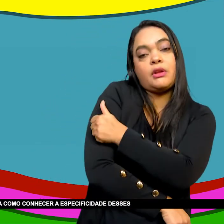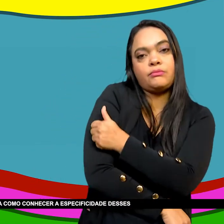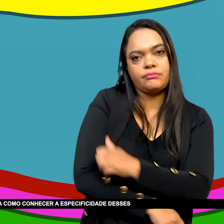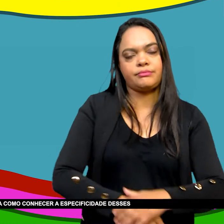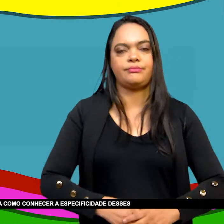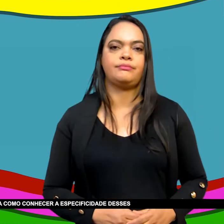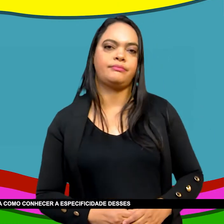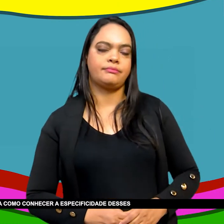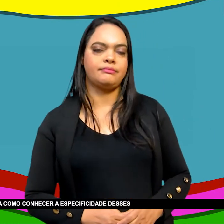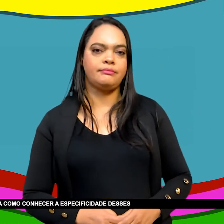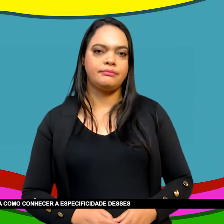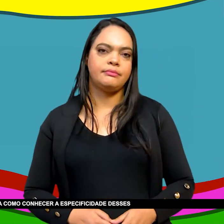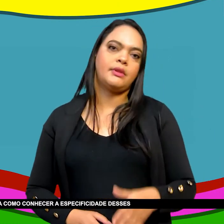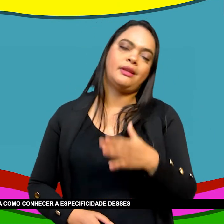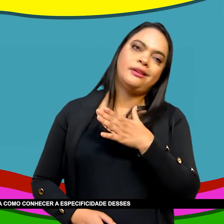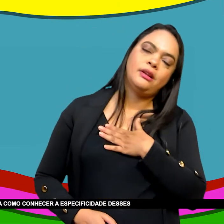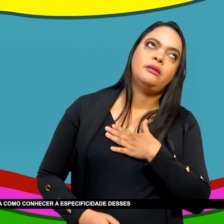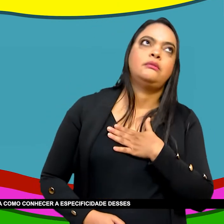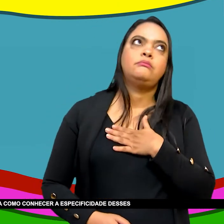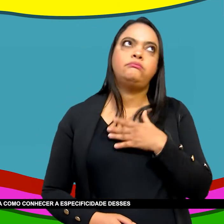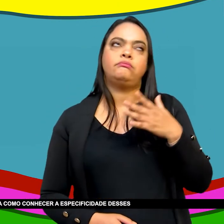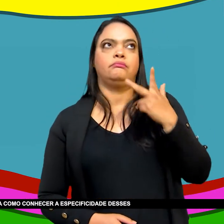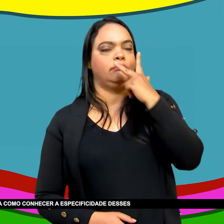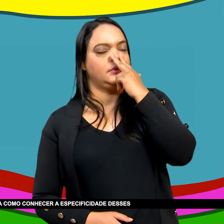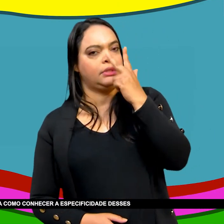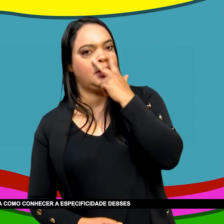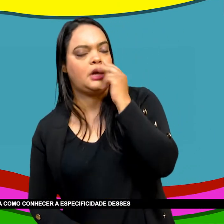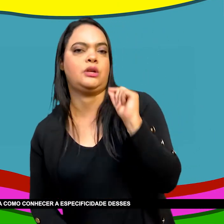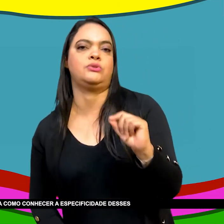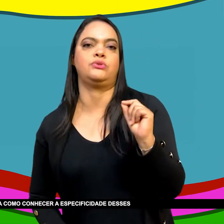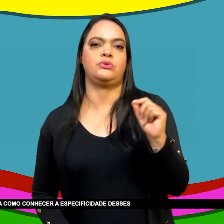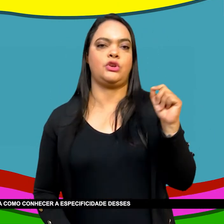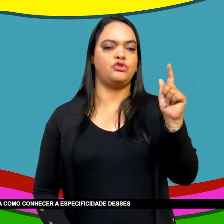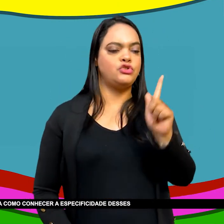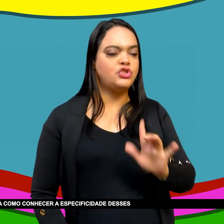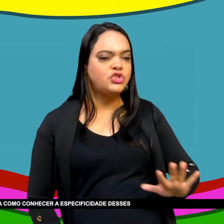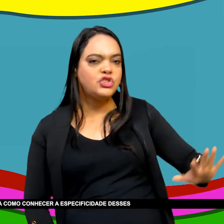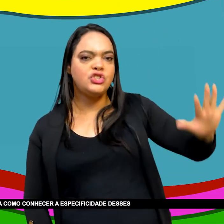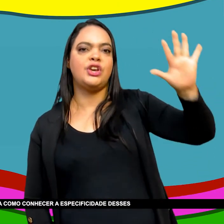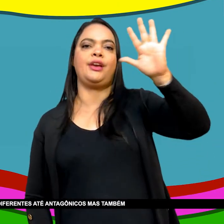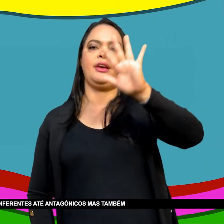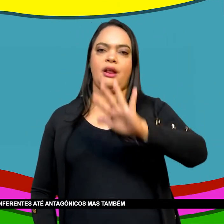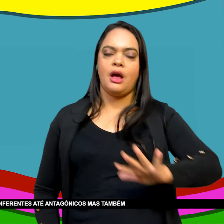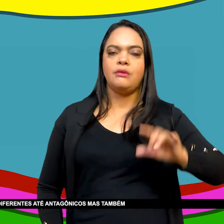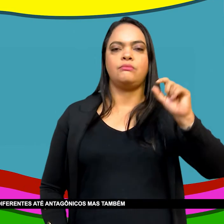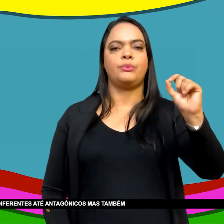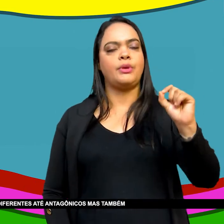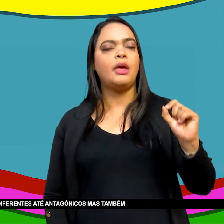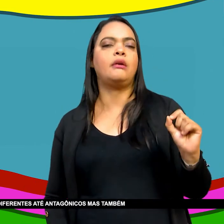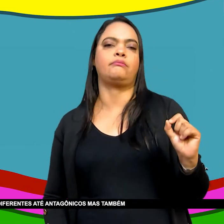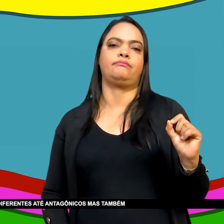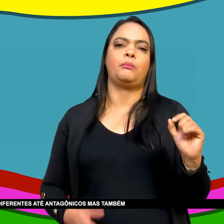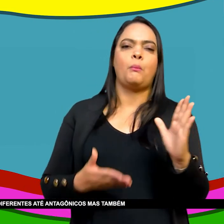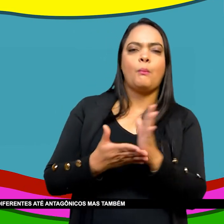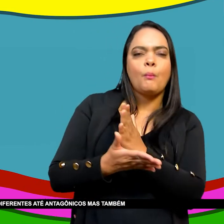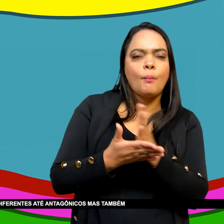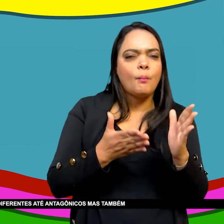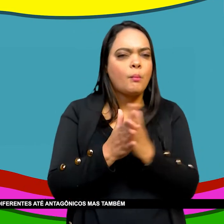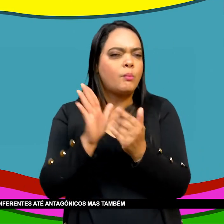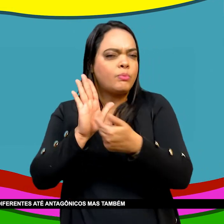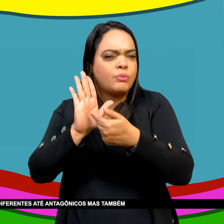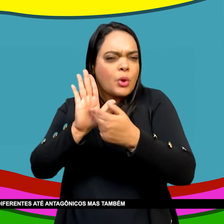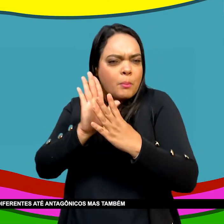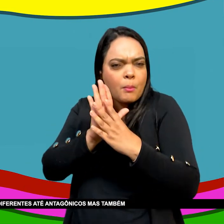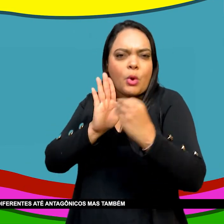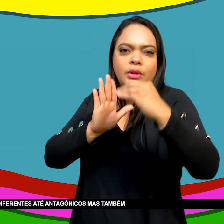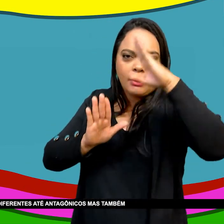Uma perspectiva comparada Como conhecer a especificidade desses diferentes modelos Que em